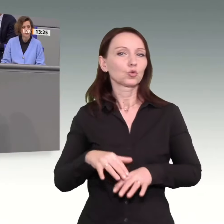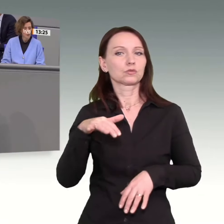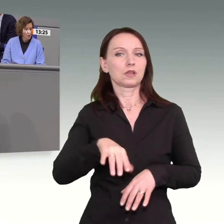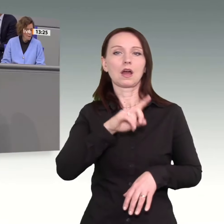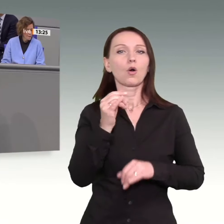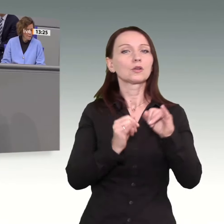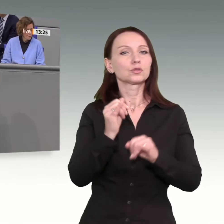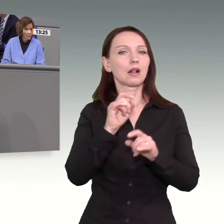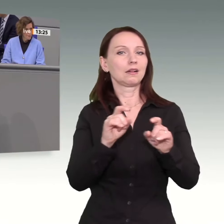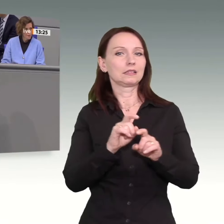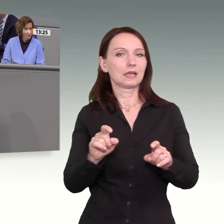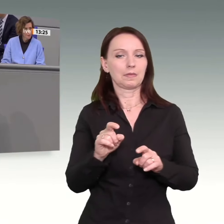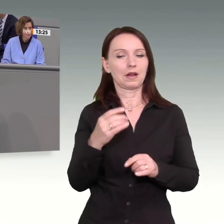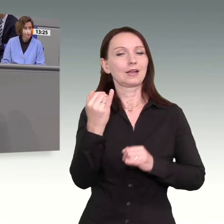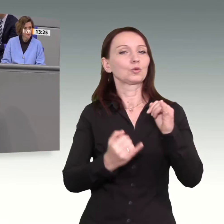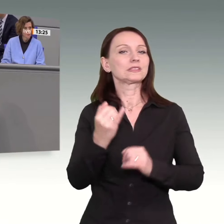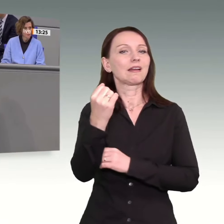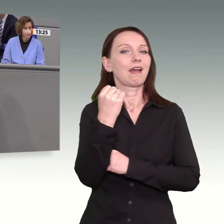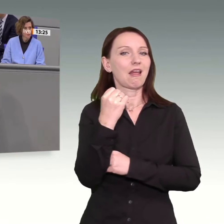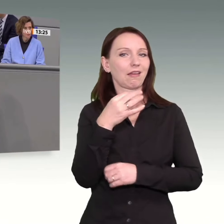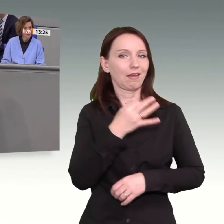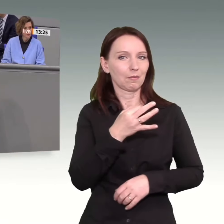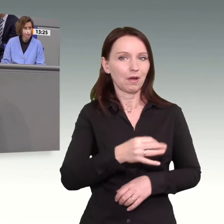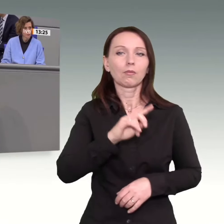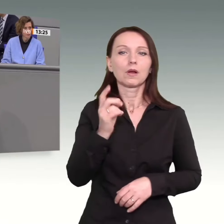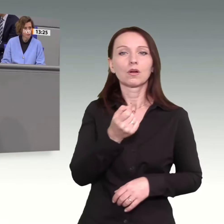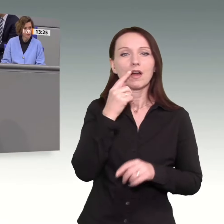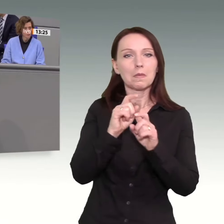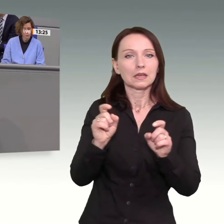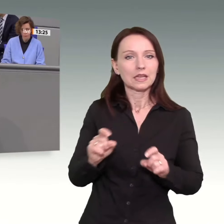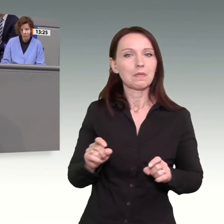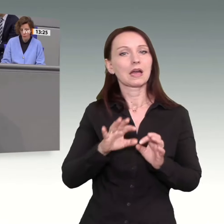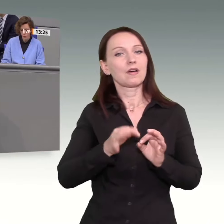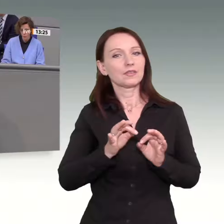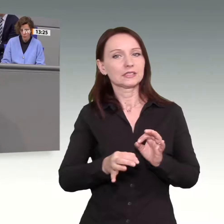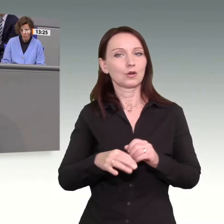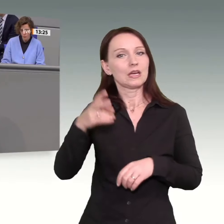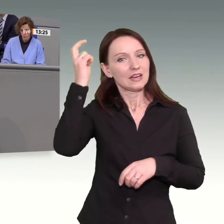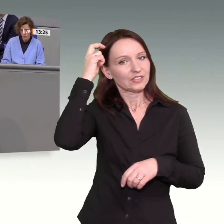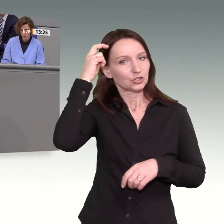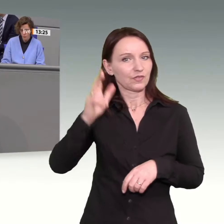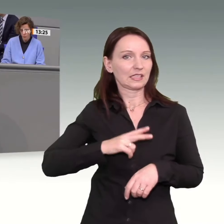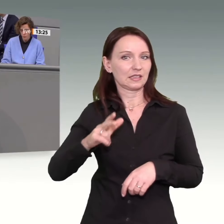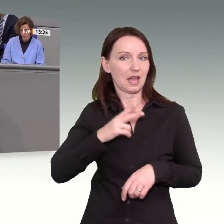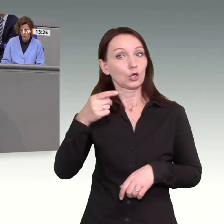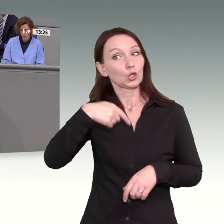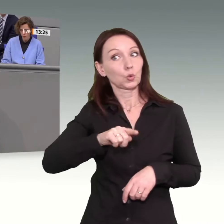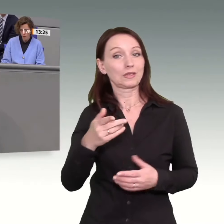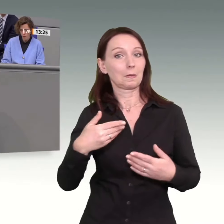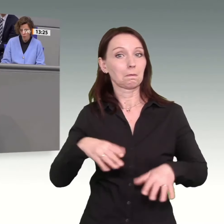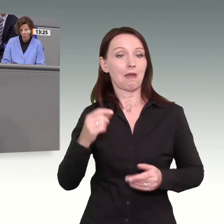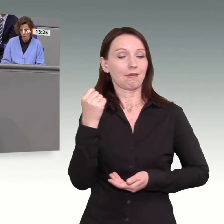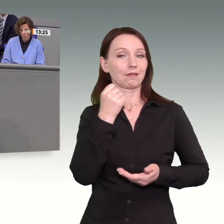Pharma-Themen, Qualifizierung, wissenschaftlicher Exzellenz durchaus mit mehr Geld, mit mehr Investitionen und mit mehr